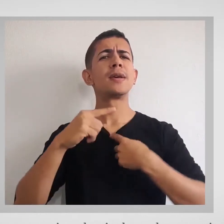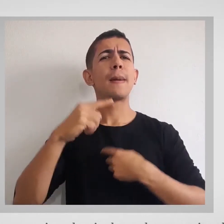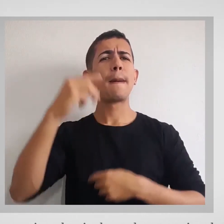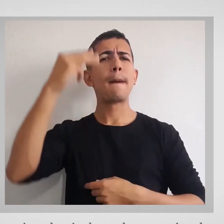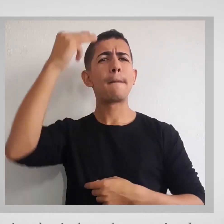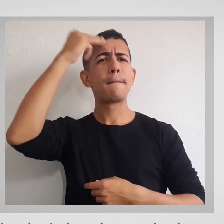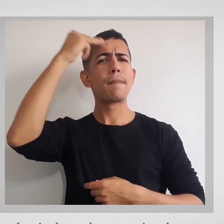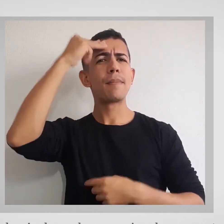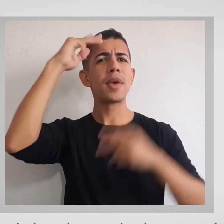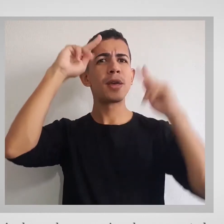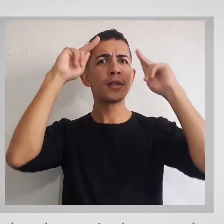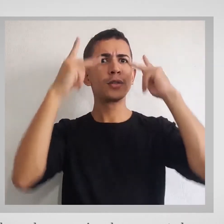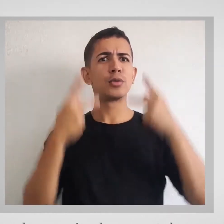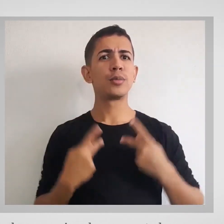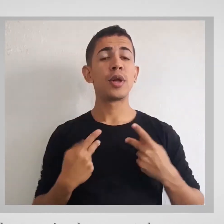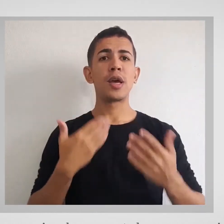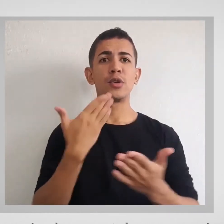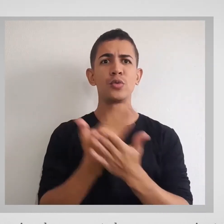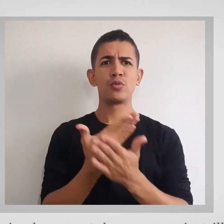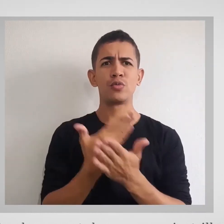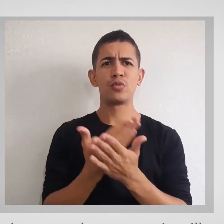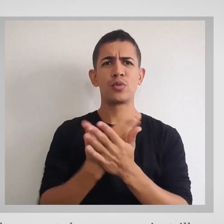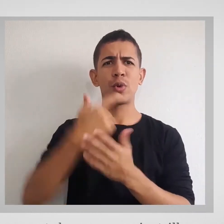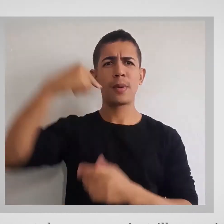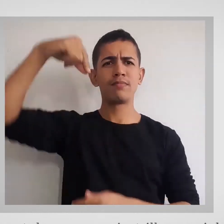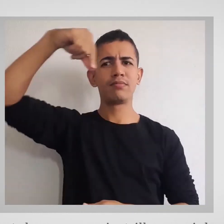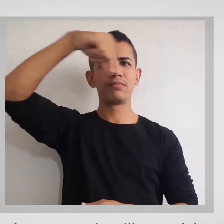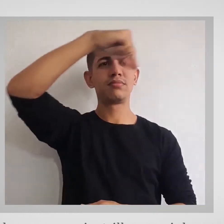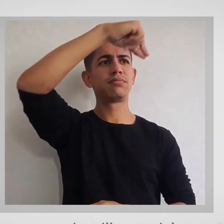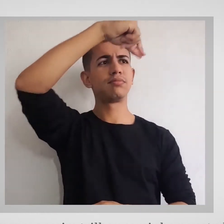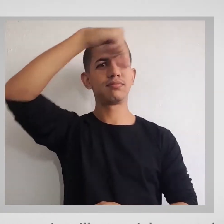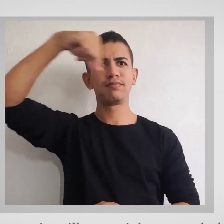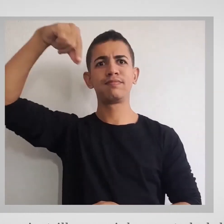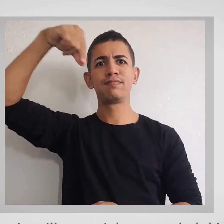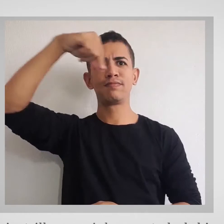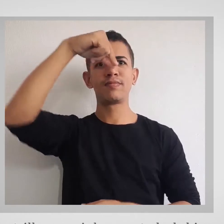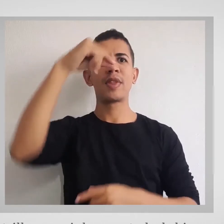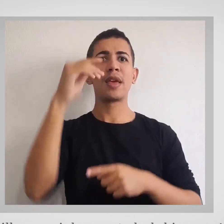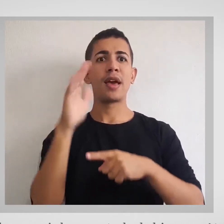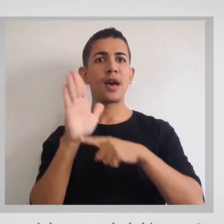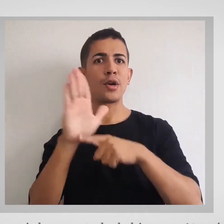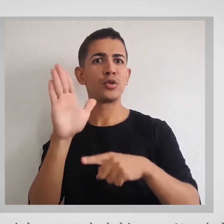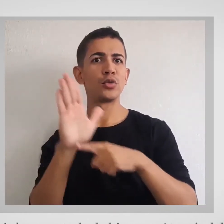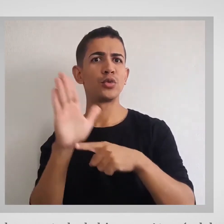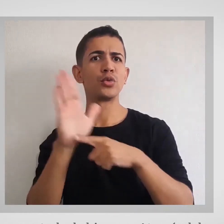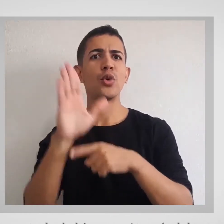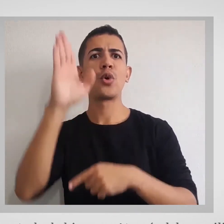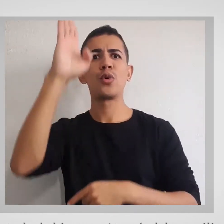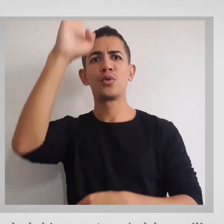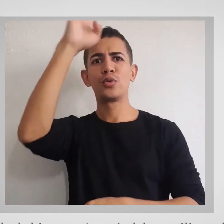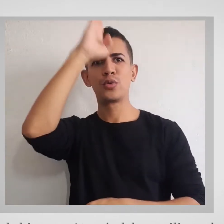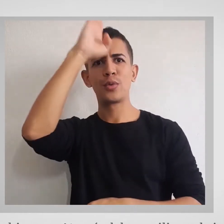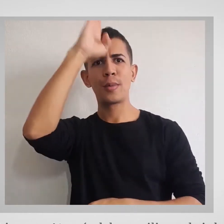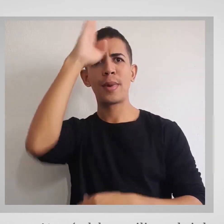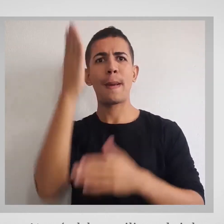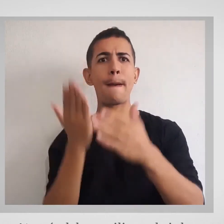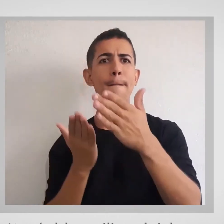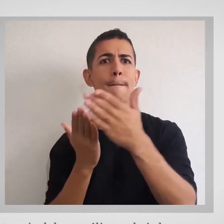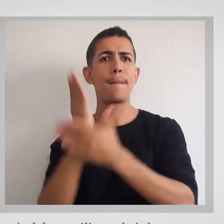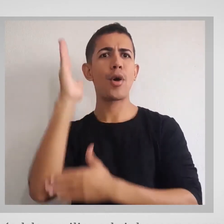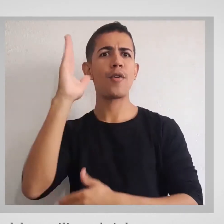e assim trilhou o caminho no estudo da hipnose. Através dela, auxiliou sobrinhos com aprovação do vestibular.